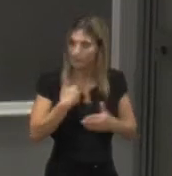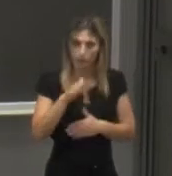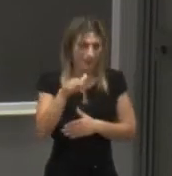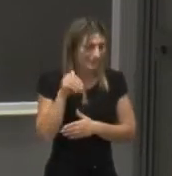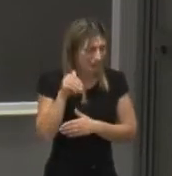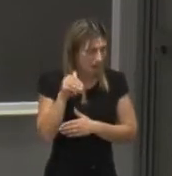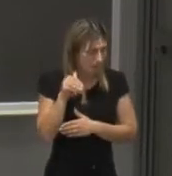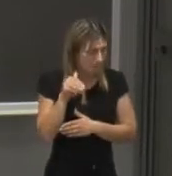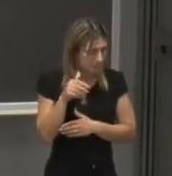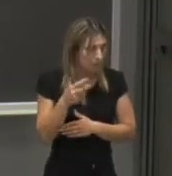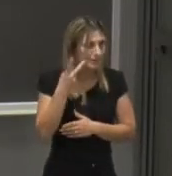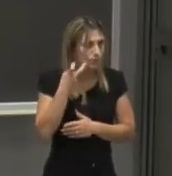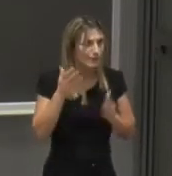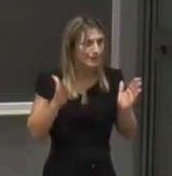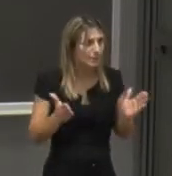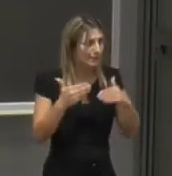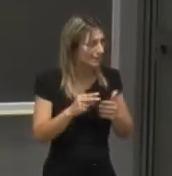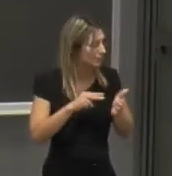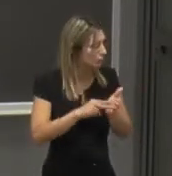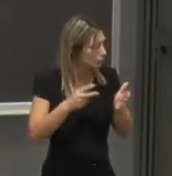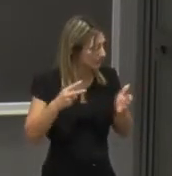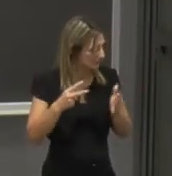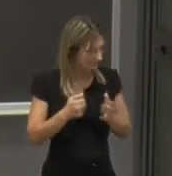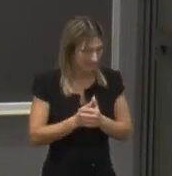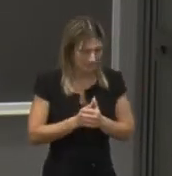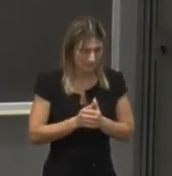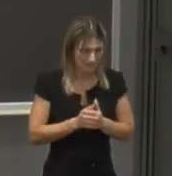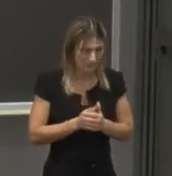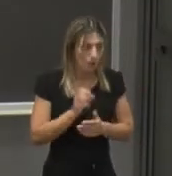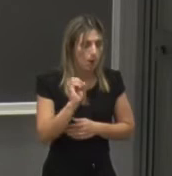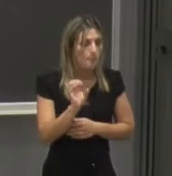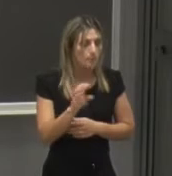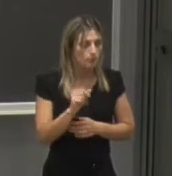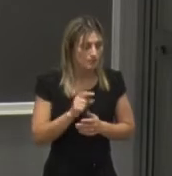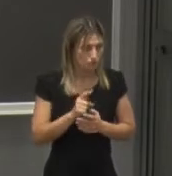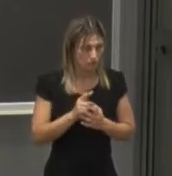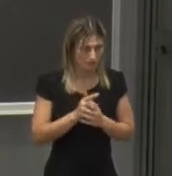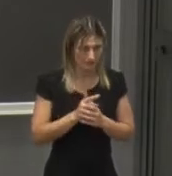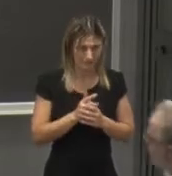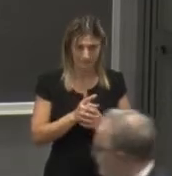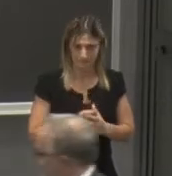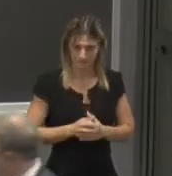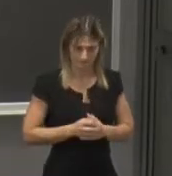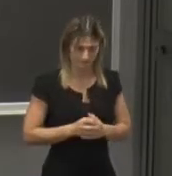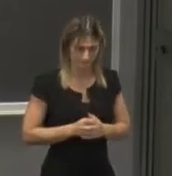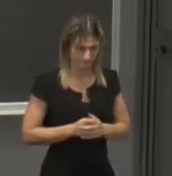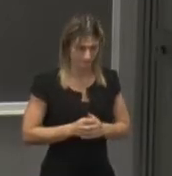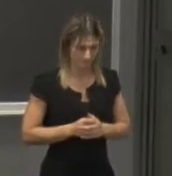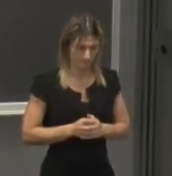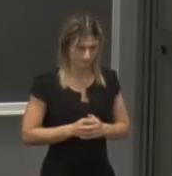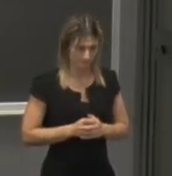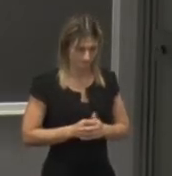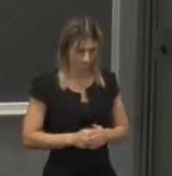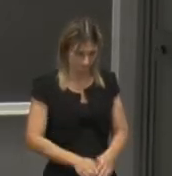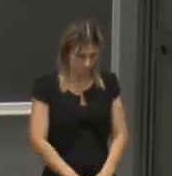Chiamo per quello che riguarda il Dipartimento di Ingegneria, Scienze e Informazione e Matematica il professor Guido Proietti che in realtà non è proprio un delegato per il regolamento ma è proprio il